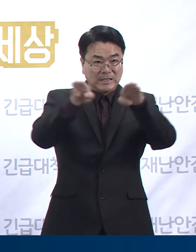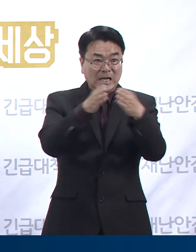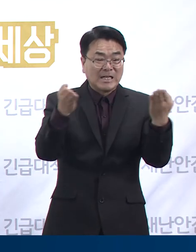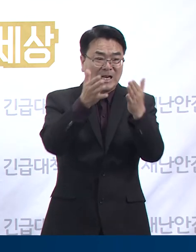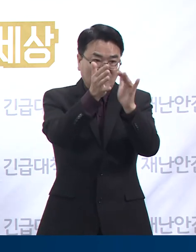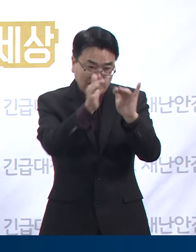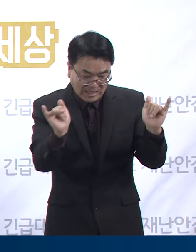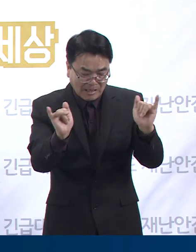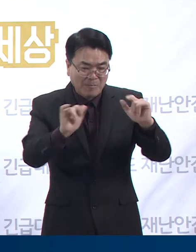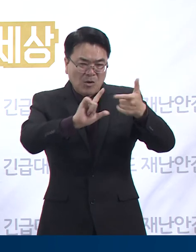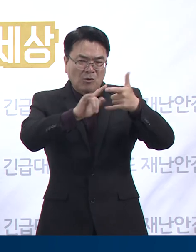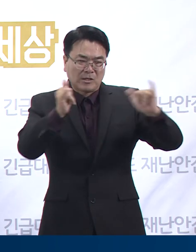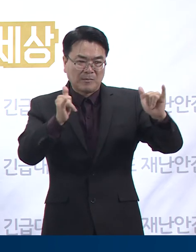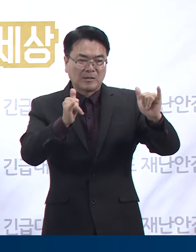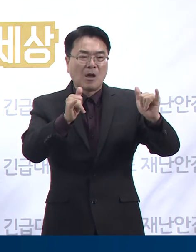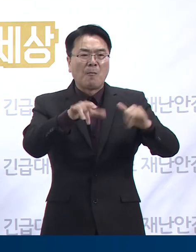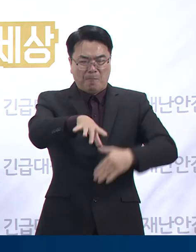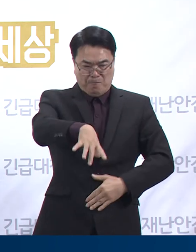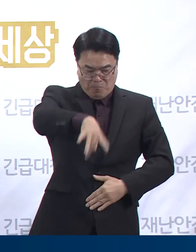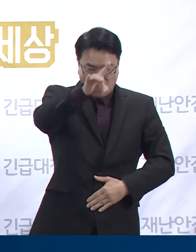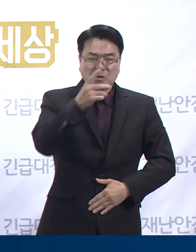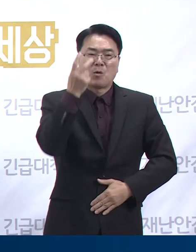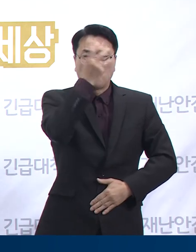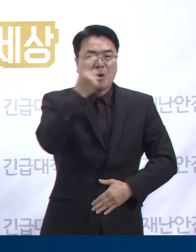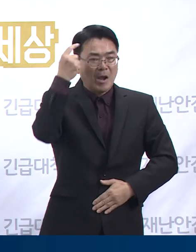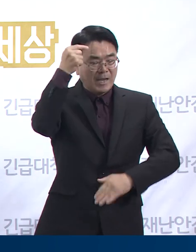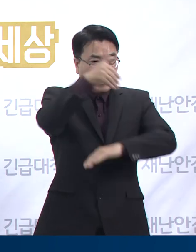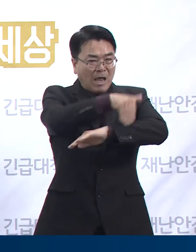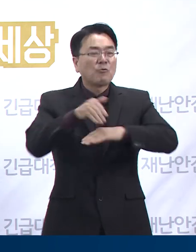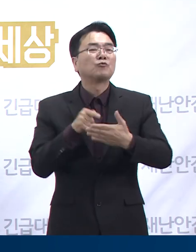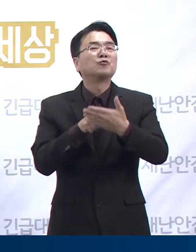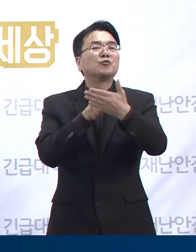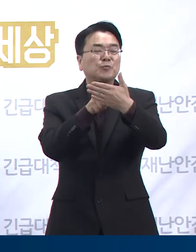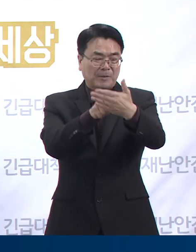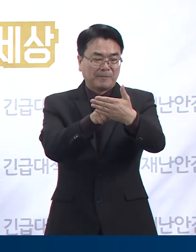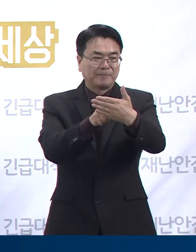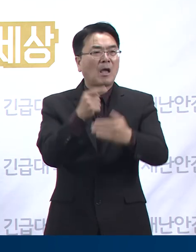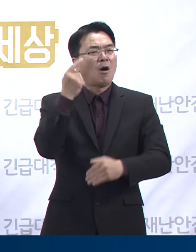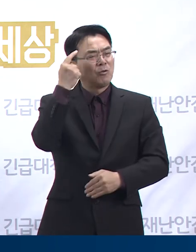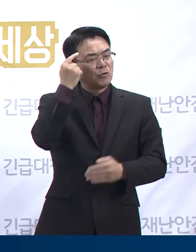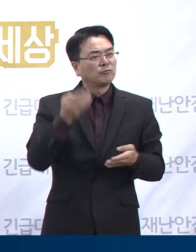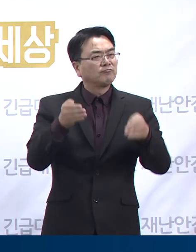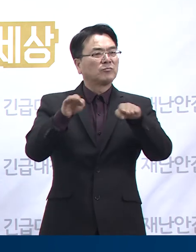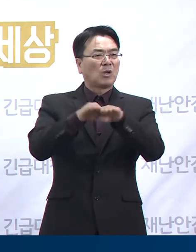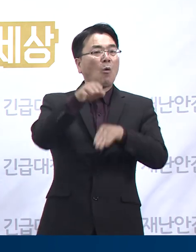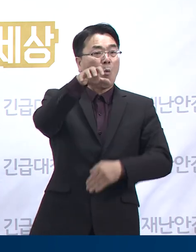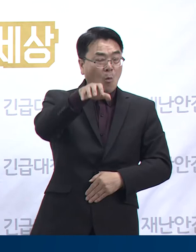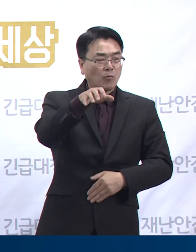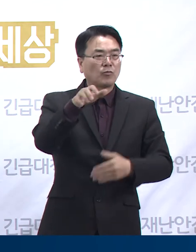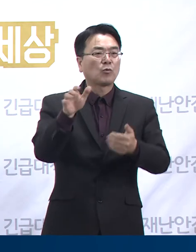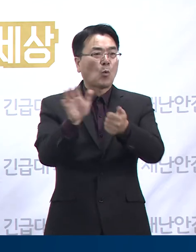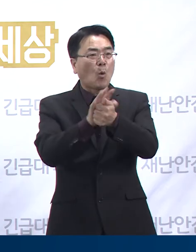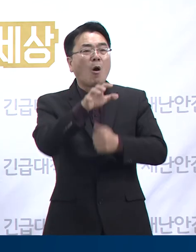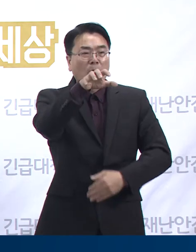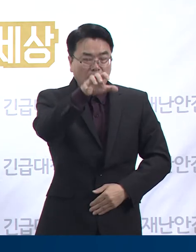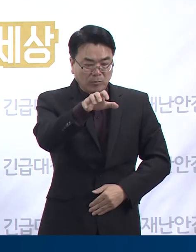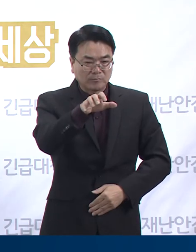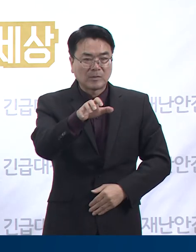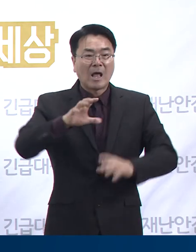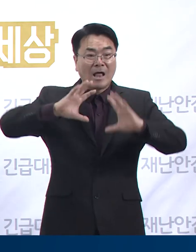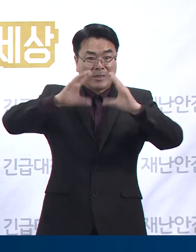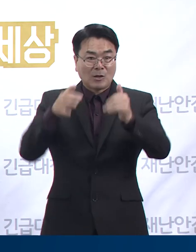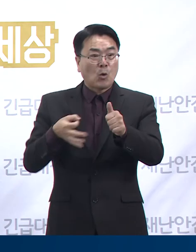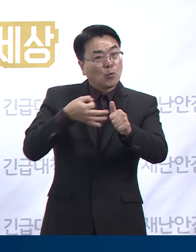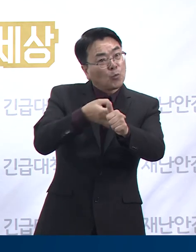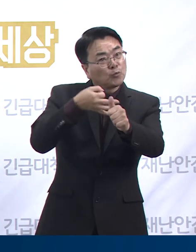선제적인 전수검사를 실시하고자 합니다. 현재 요양병원 및 정신시설과 같은 고위험시설 종사자들에 대해서는 국비검사를